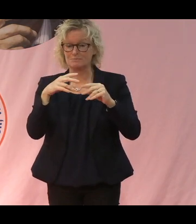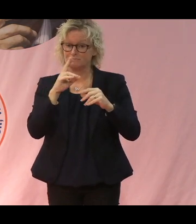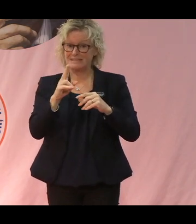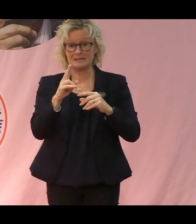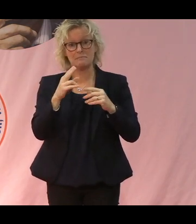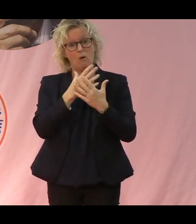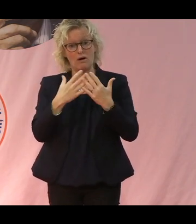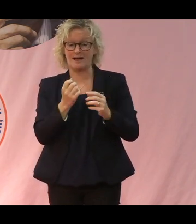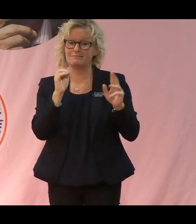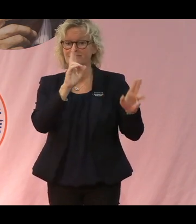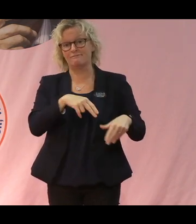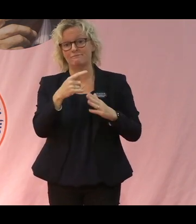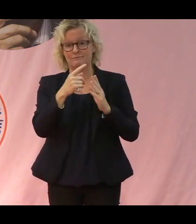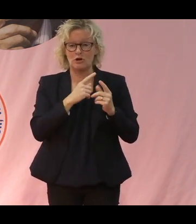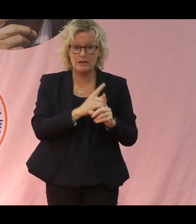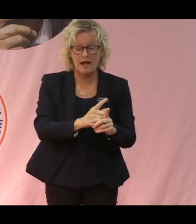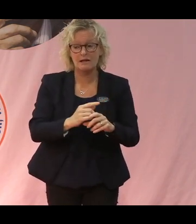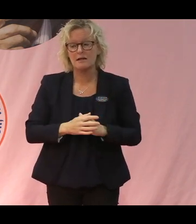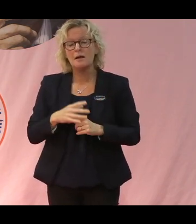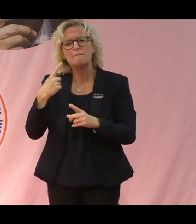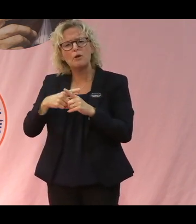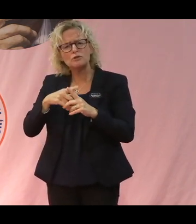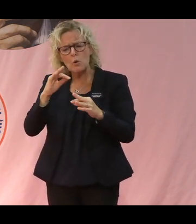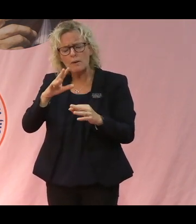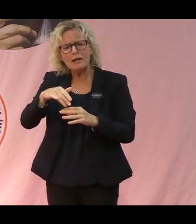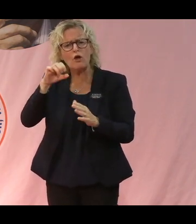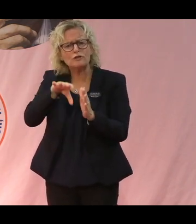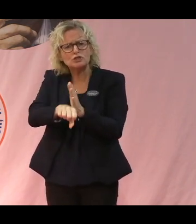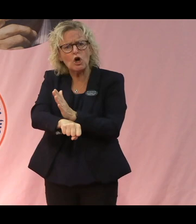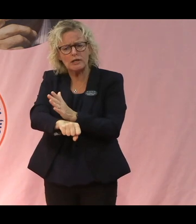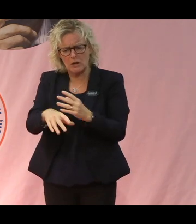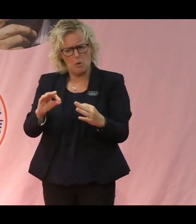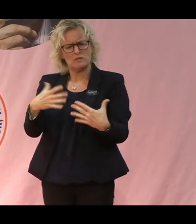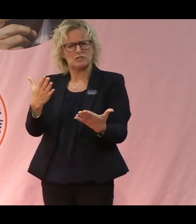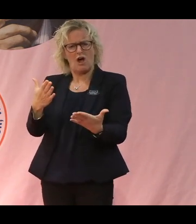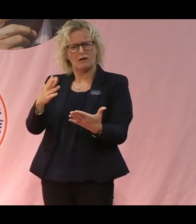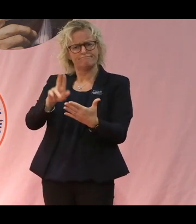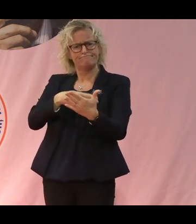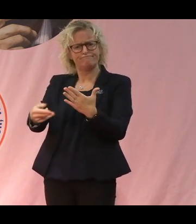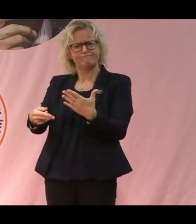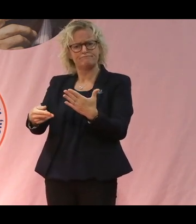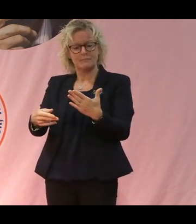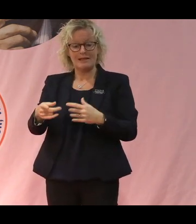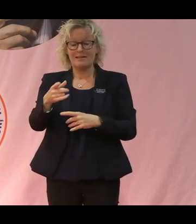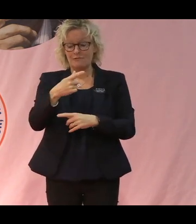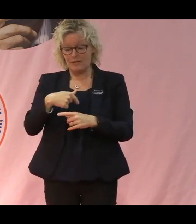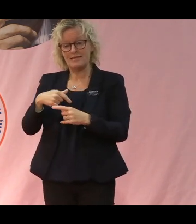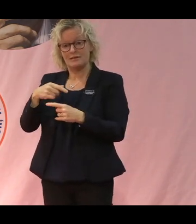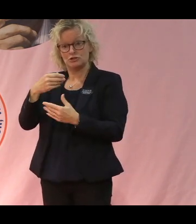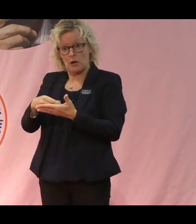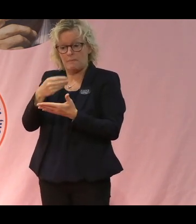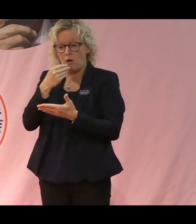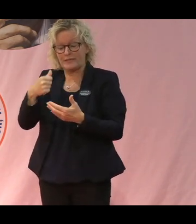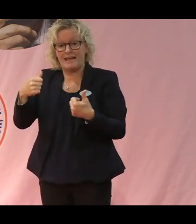såklart. Och hur miljöförstöring ska kompenseras. Mycket av det vi betalar för i affären har vi